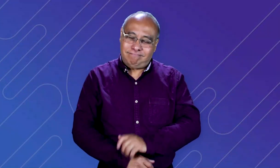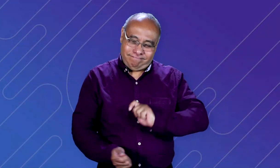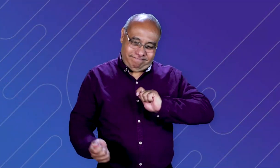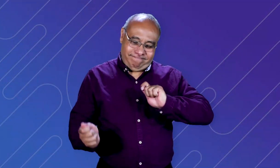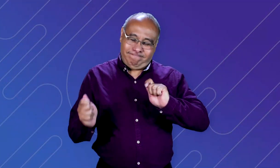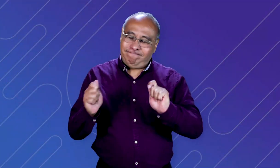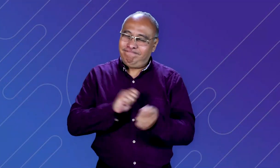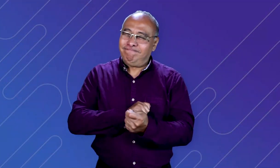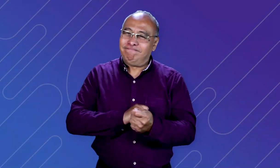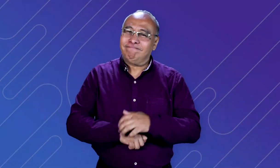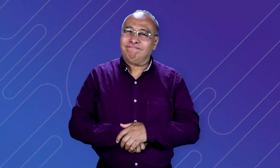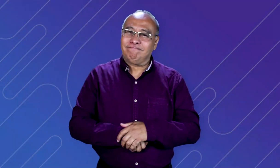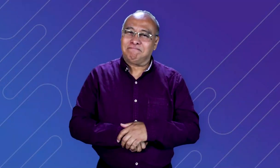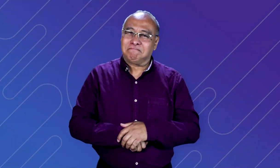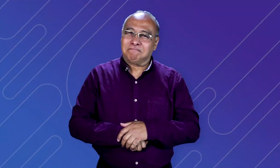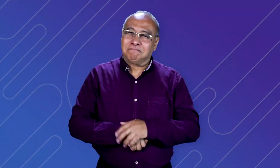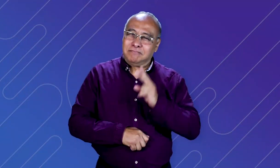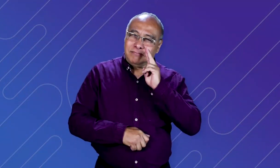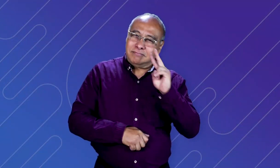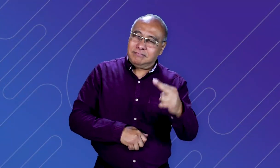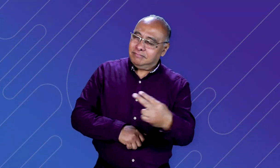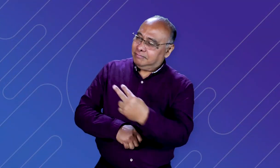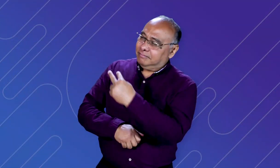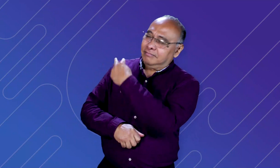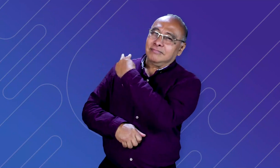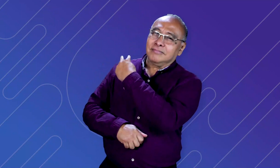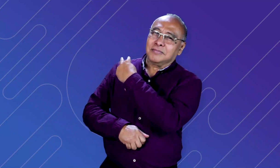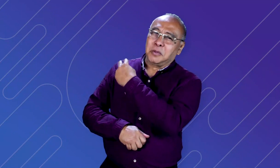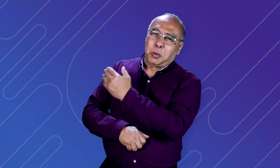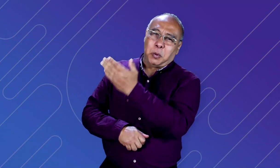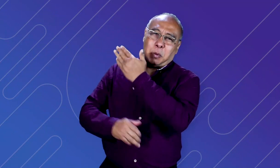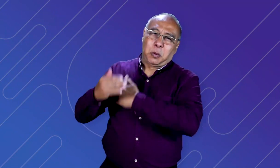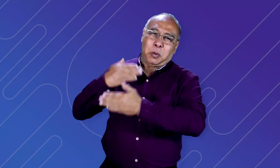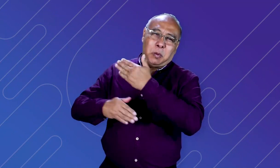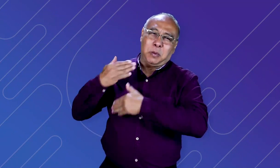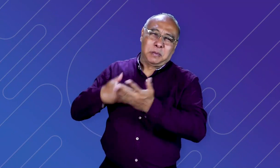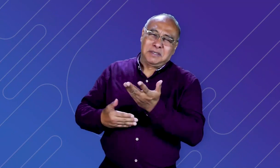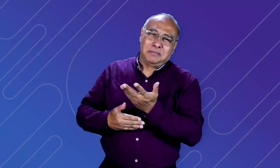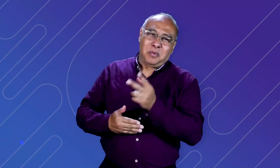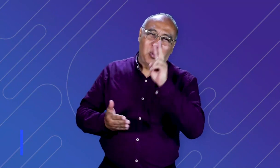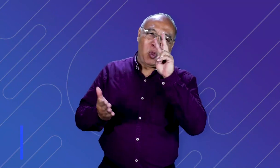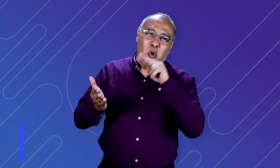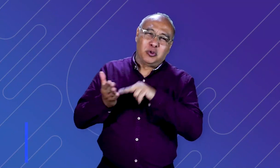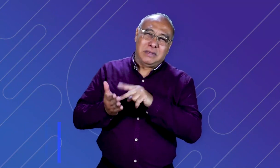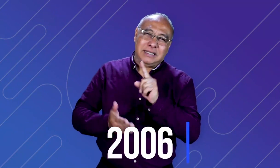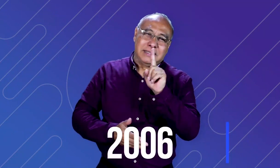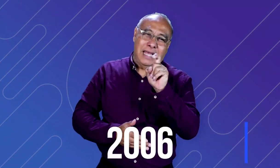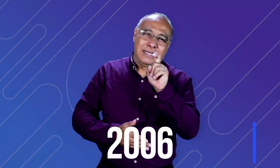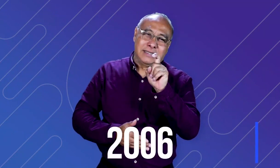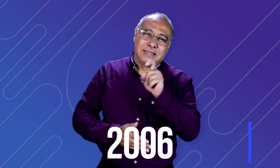verdad ha sido una gran transformación pero echemos un vistazo al pasado vamos al 2006